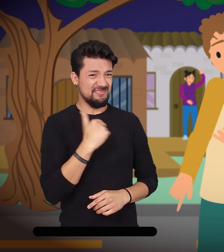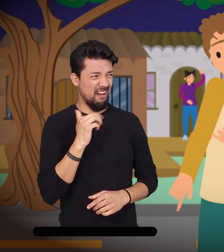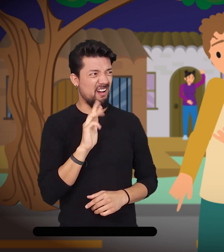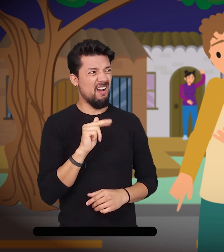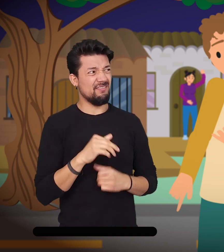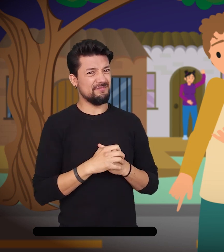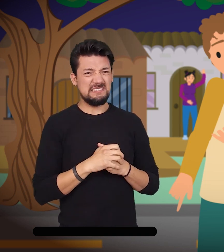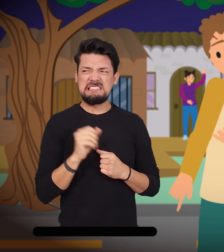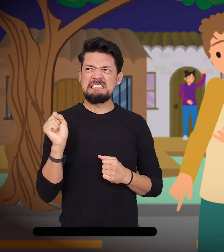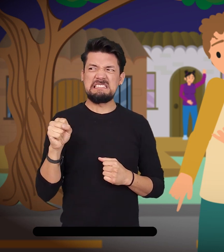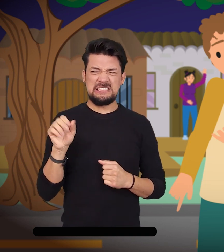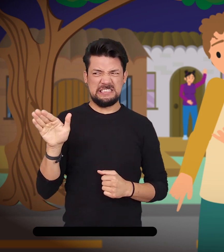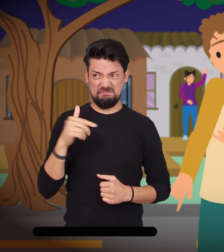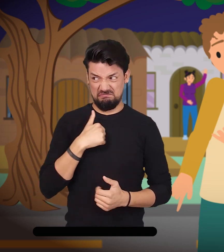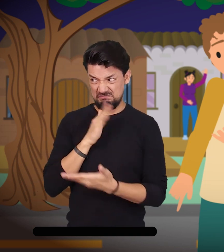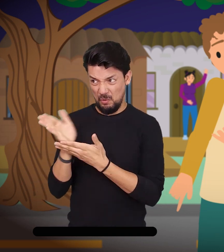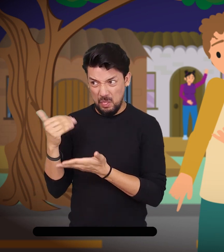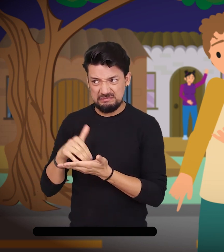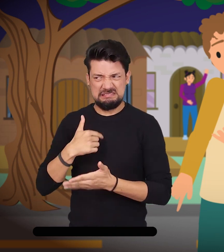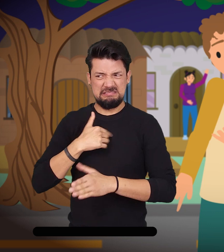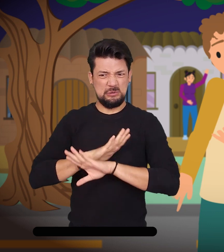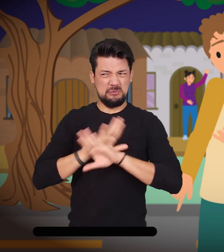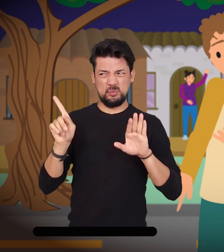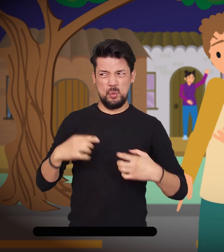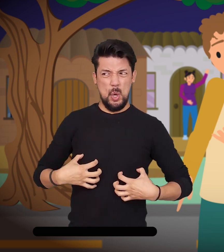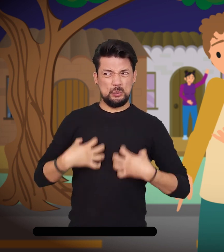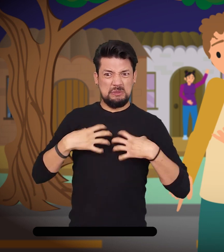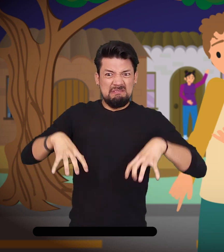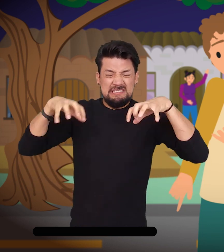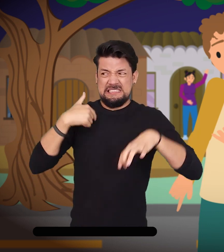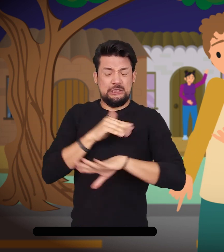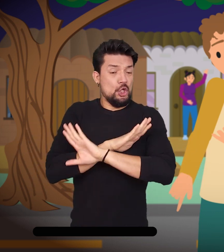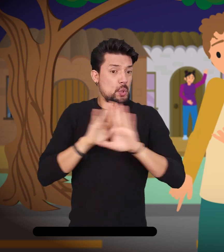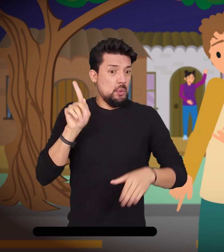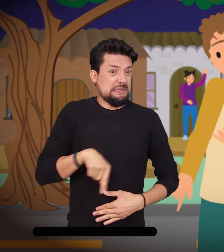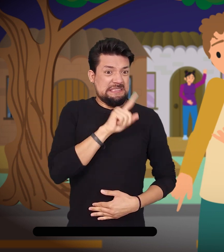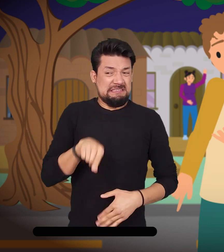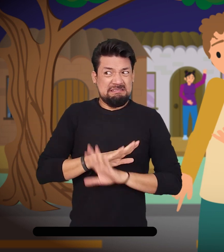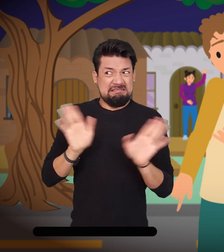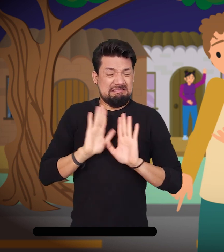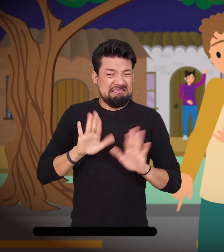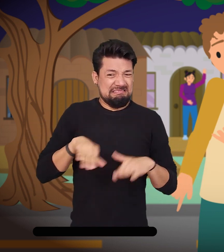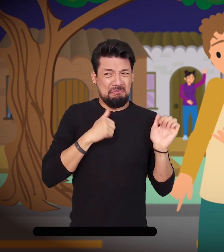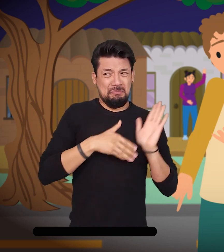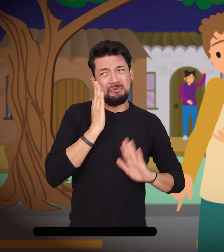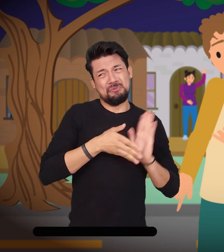y Josué le dijo a Hugo, ¡Qué raro, ¿no? Y Hugo le respondió, ¡Sí, demasiado! Yo a esa casa